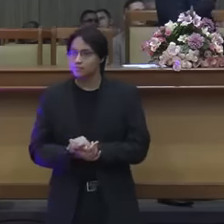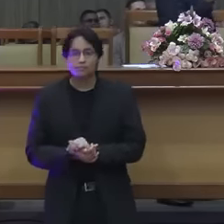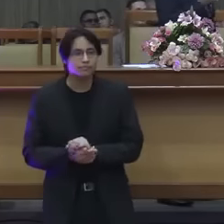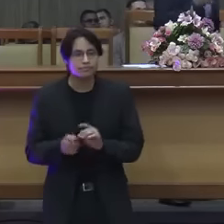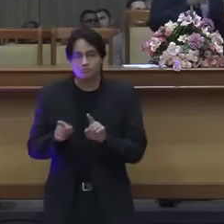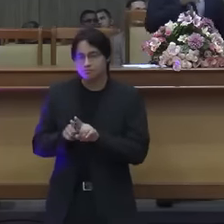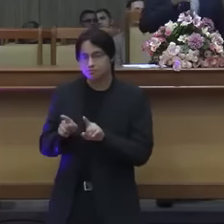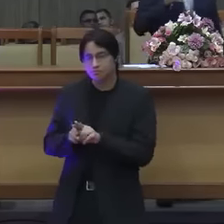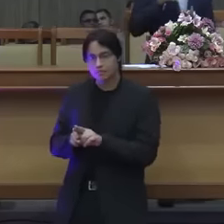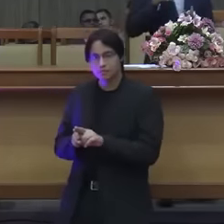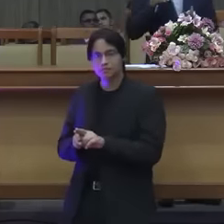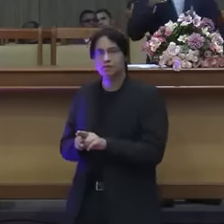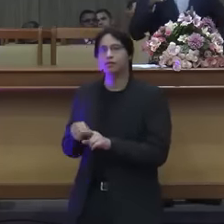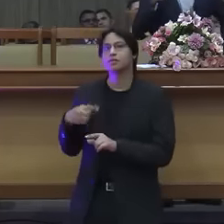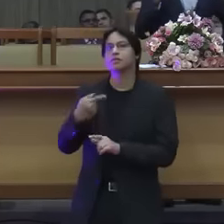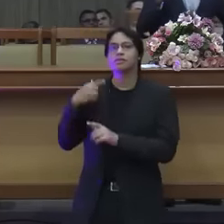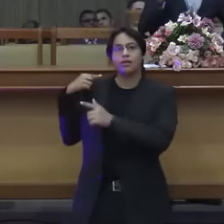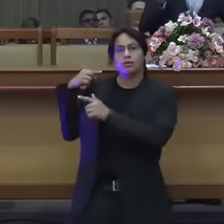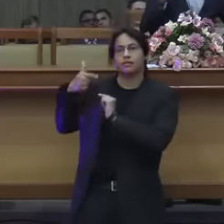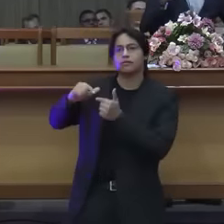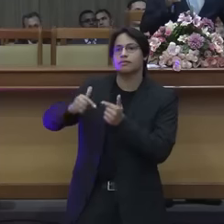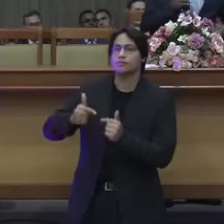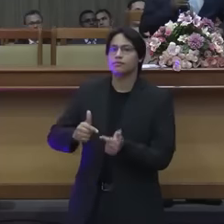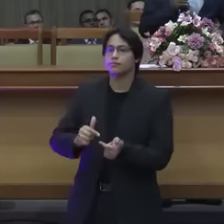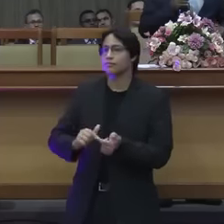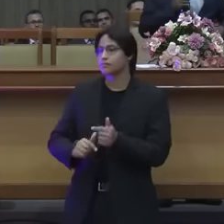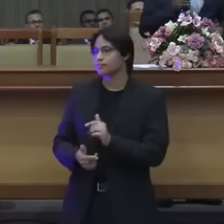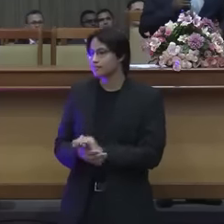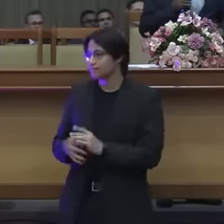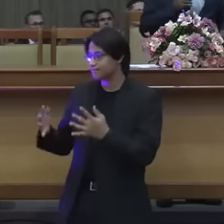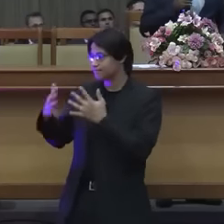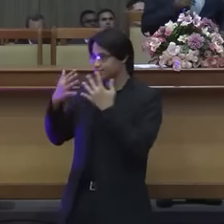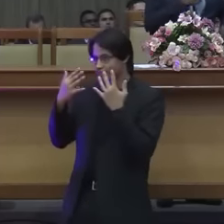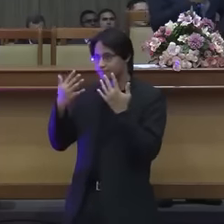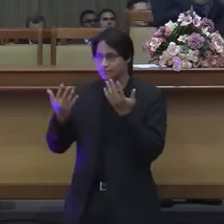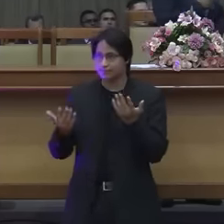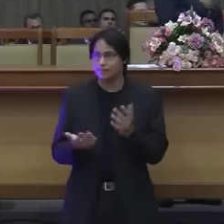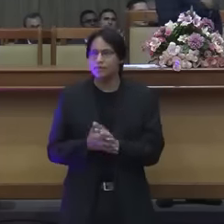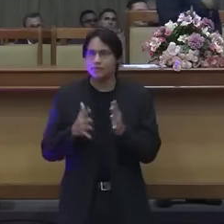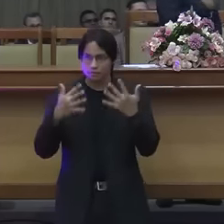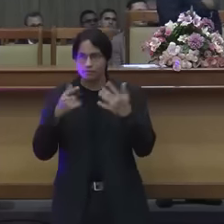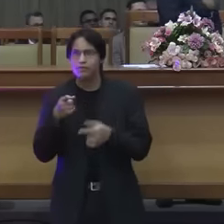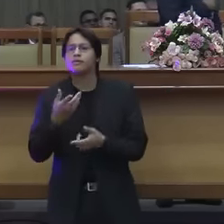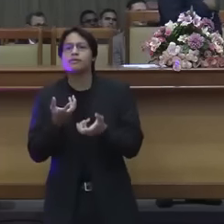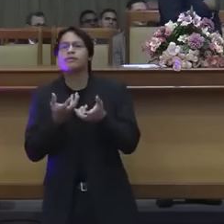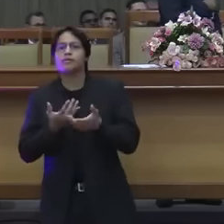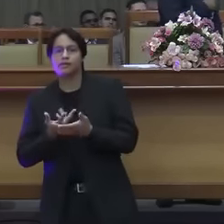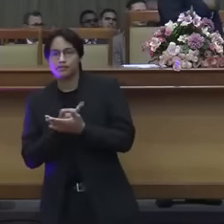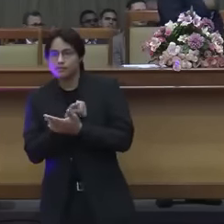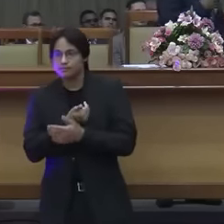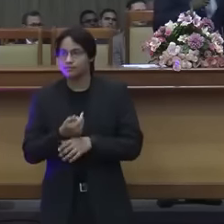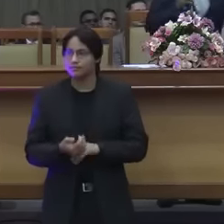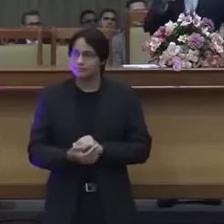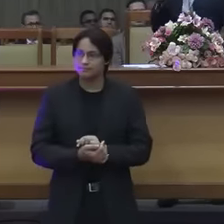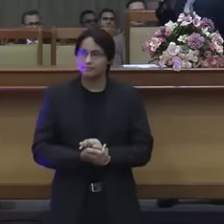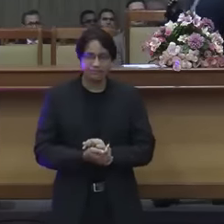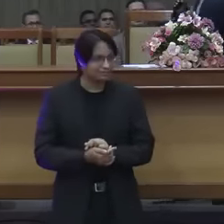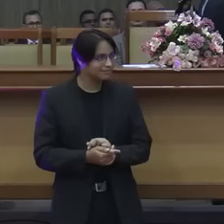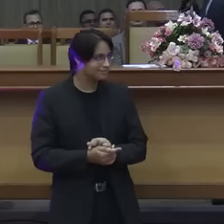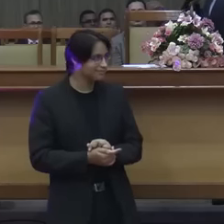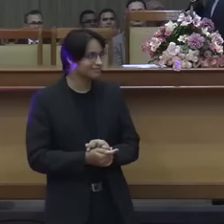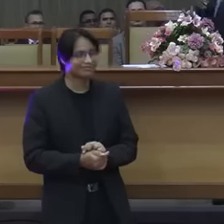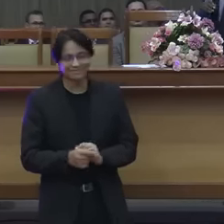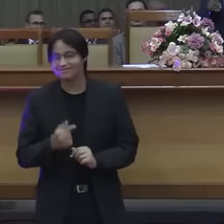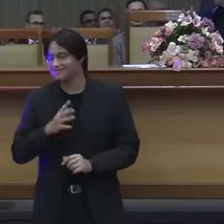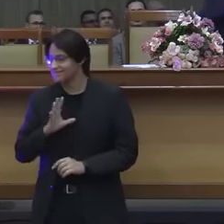também as nossas tradições porque nós temos Jesus olha pra cá olha pra cá tu quer ter a vida eterna não foi assim? irmão gosta de